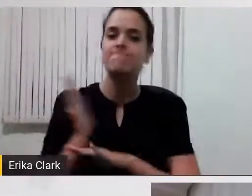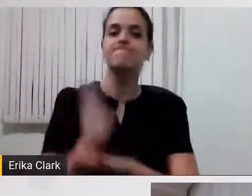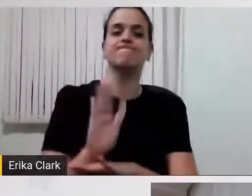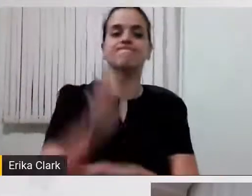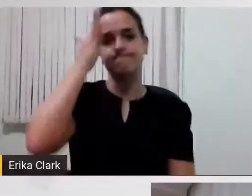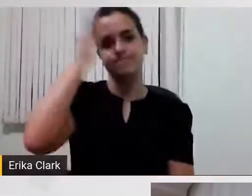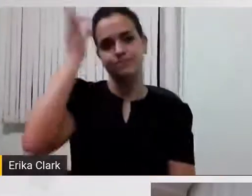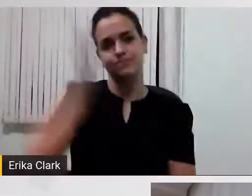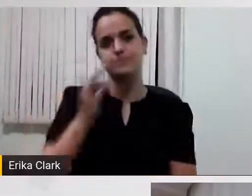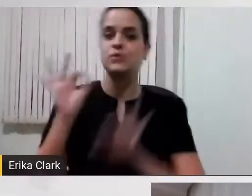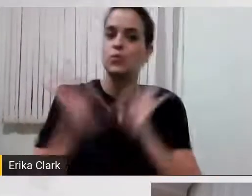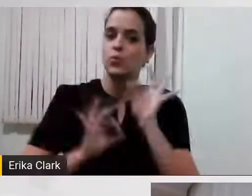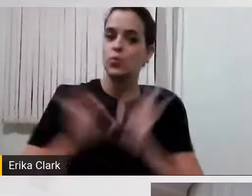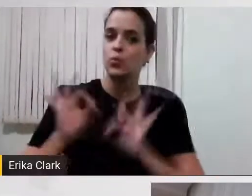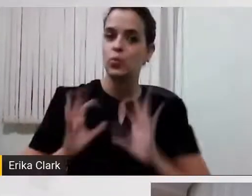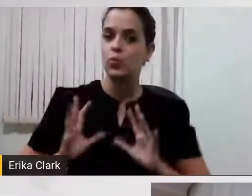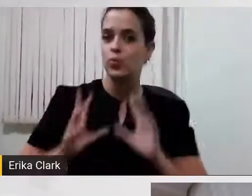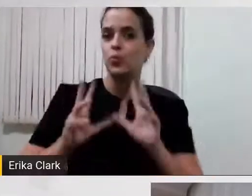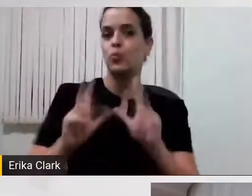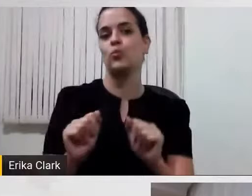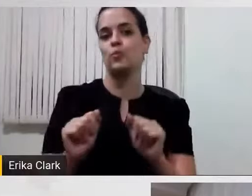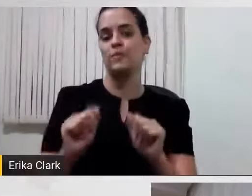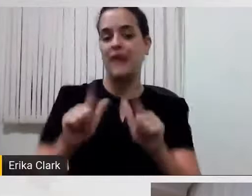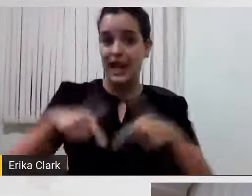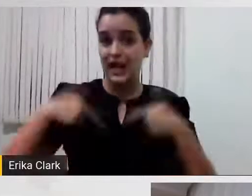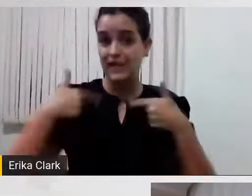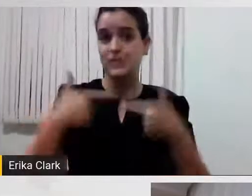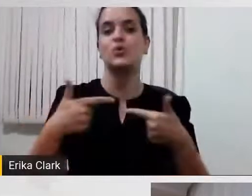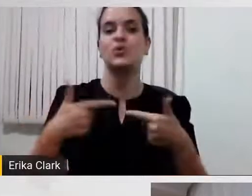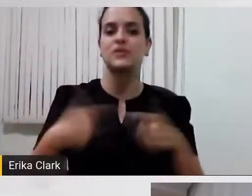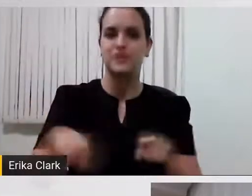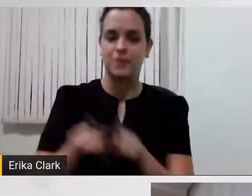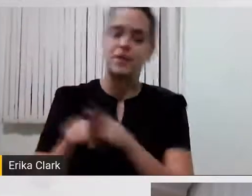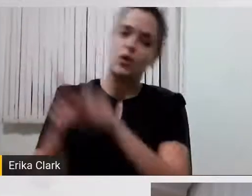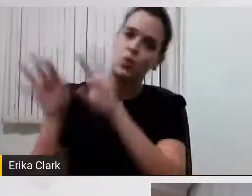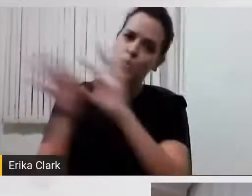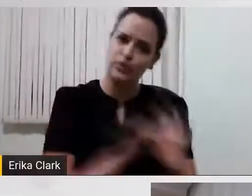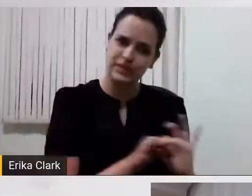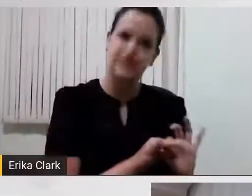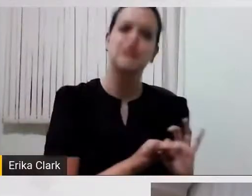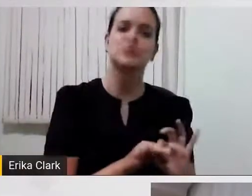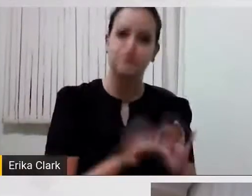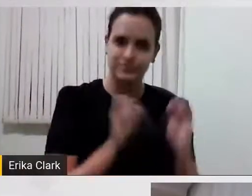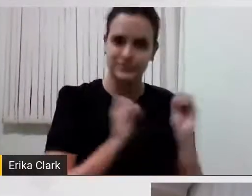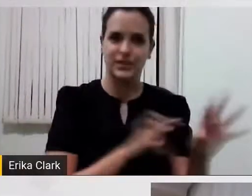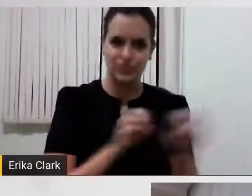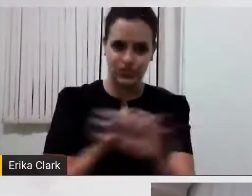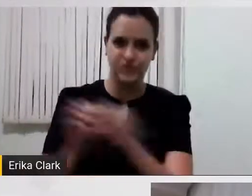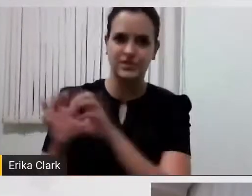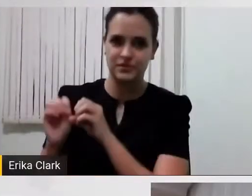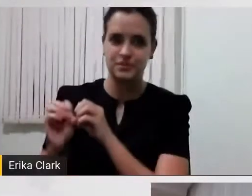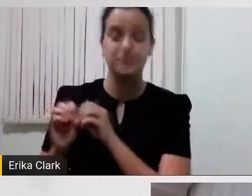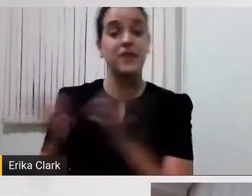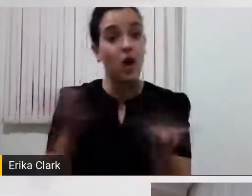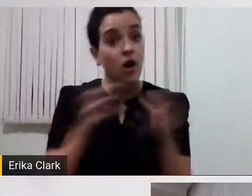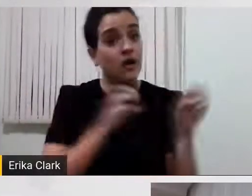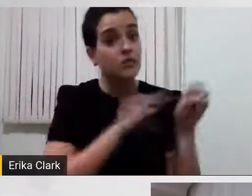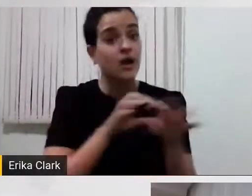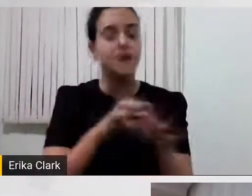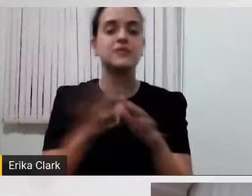ajuda a organizar ações e serviços nos contextos da educação. Agora tem essa questão da educação inclusiva que é tão, tão,